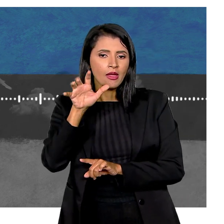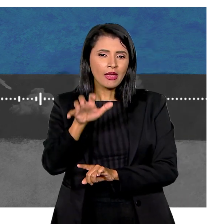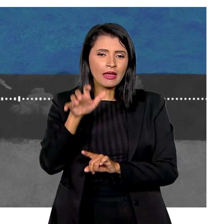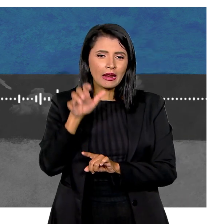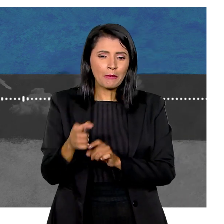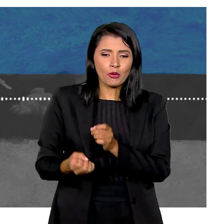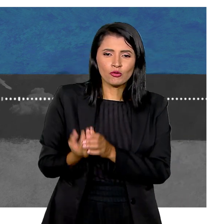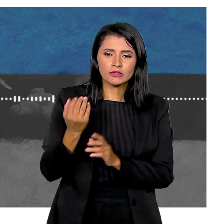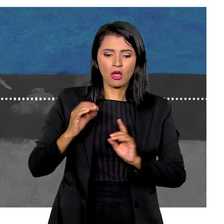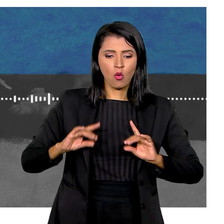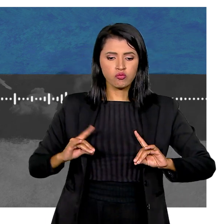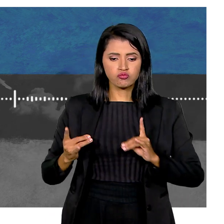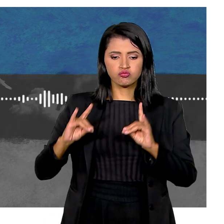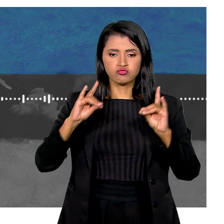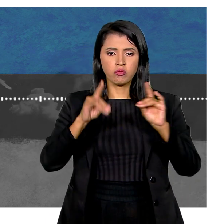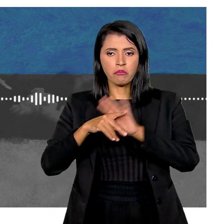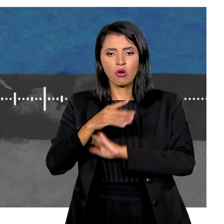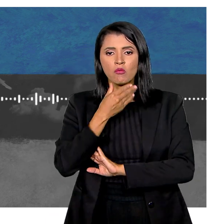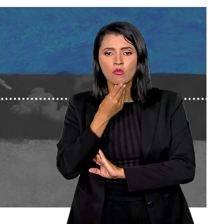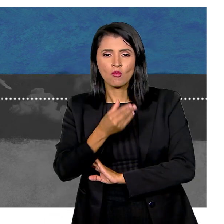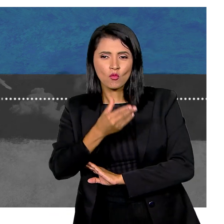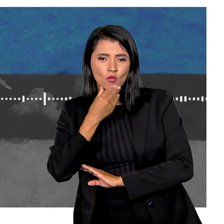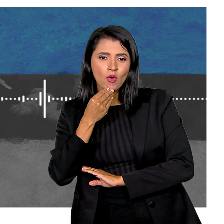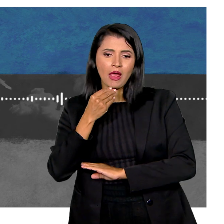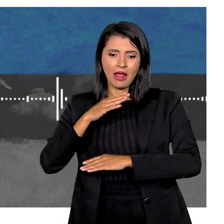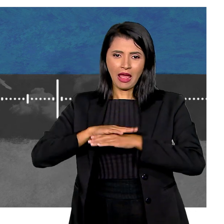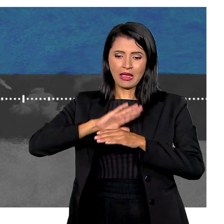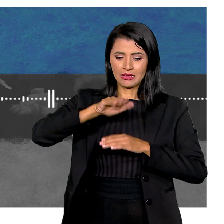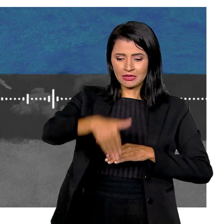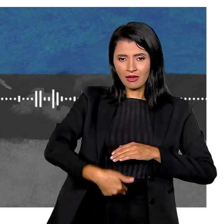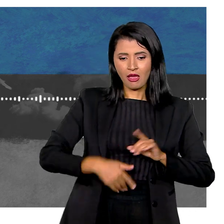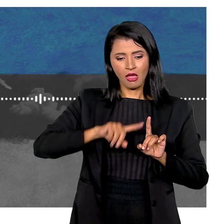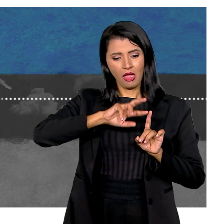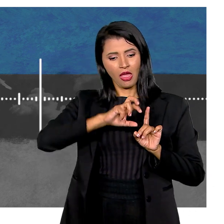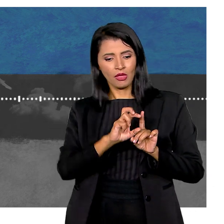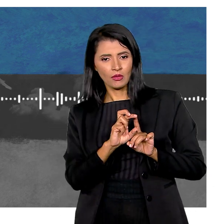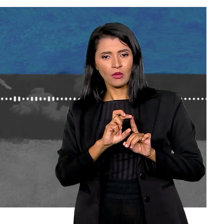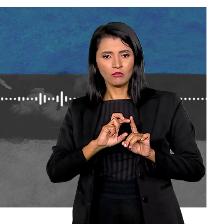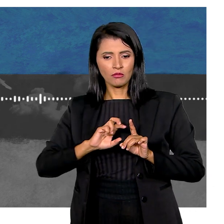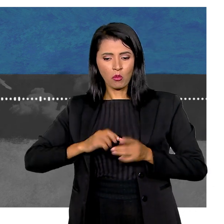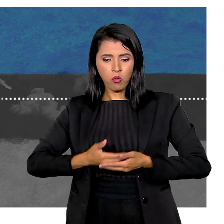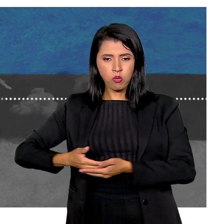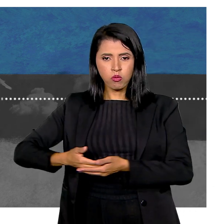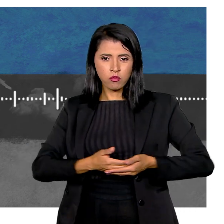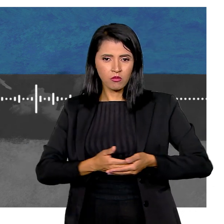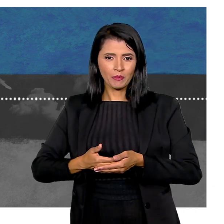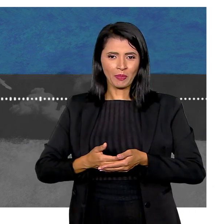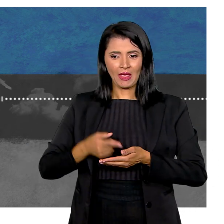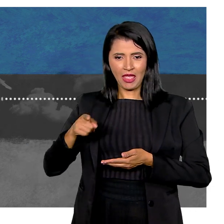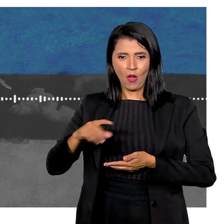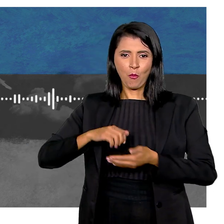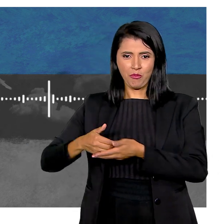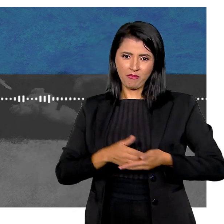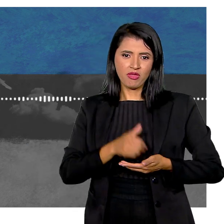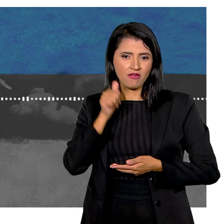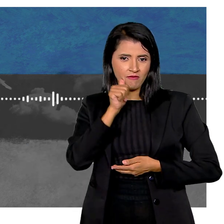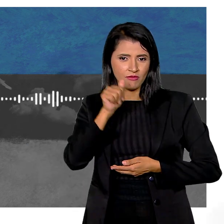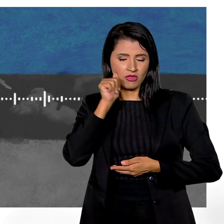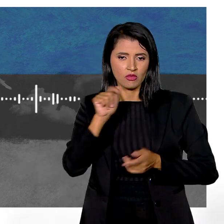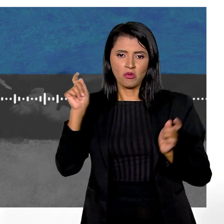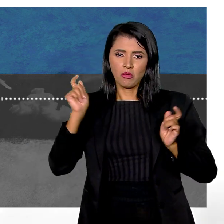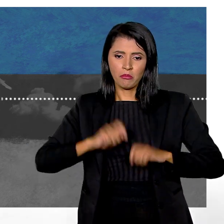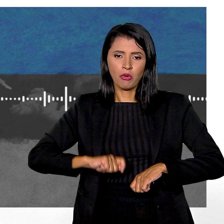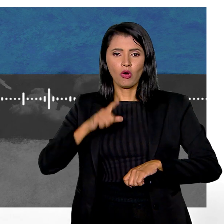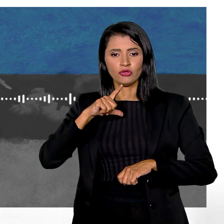É que ela causa excesso de produção de hormônios masculinos Ainda no desenvolvimento intrauterino Com isso, o bebê do